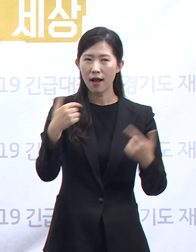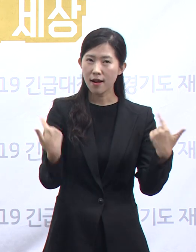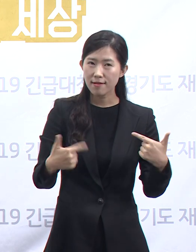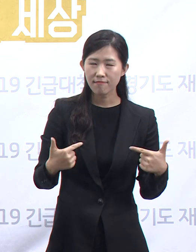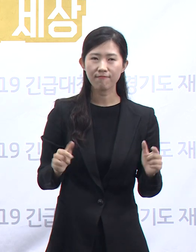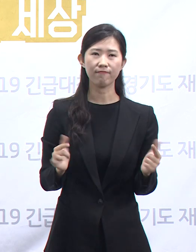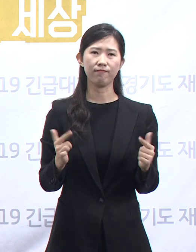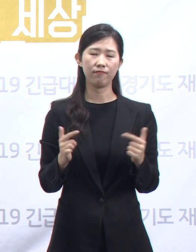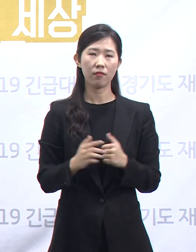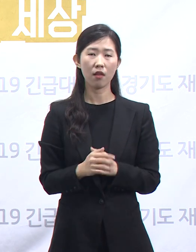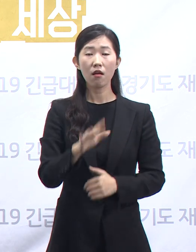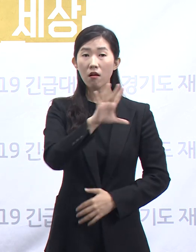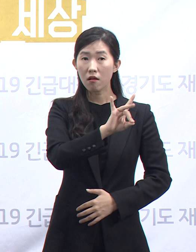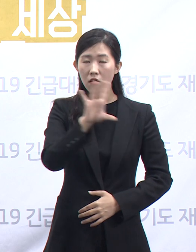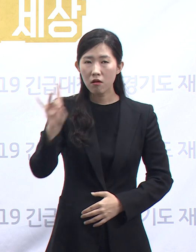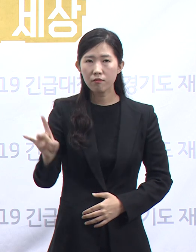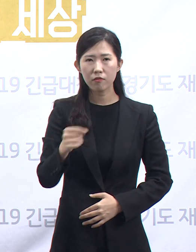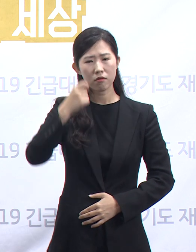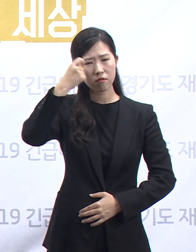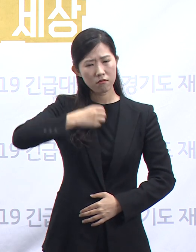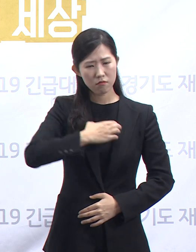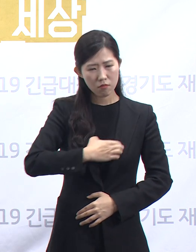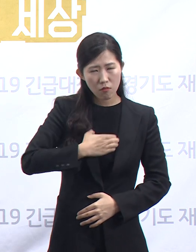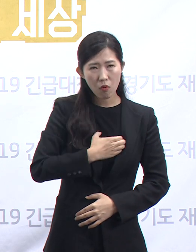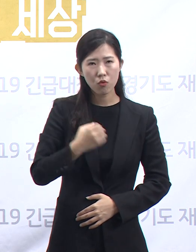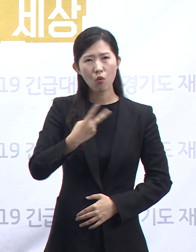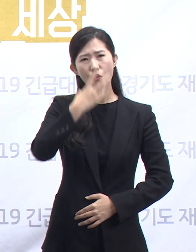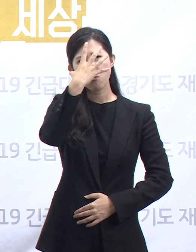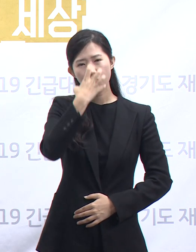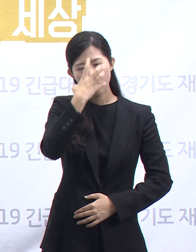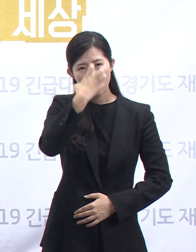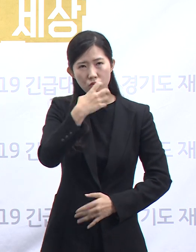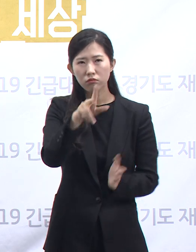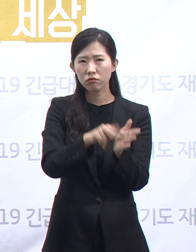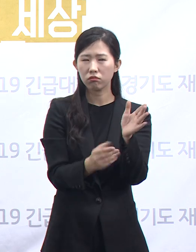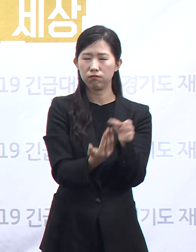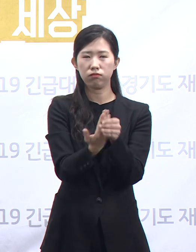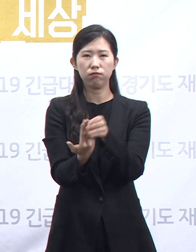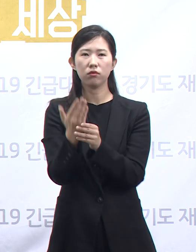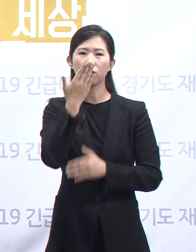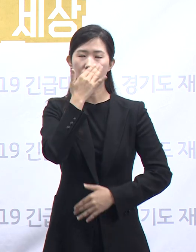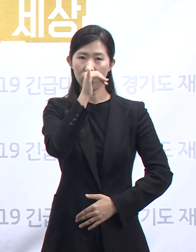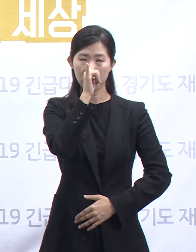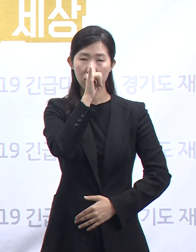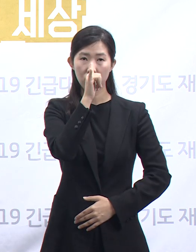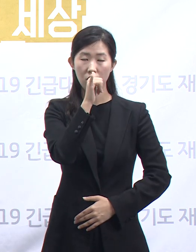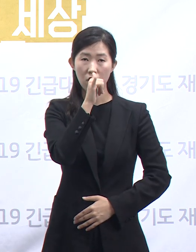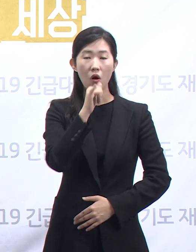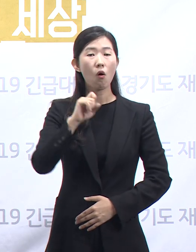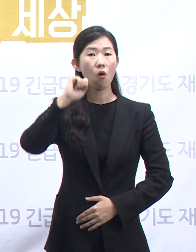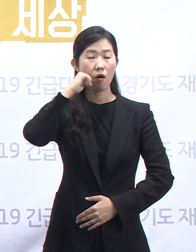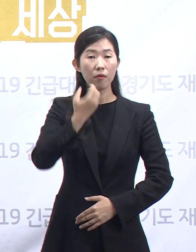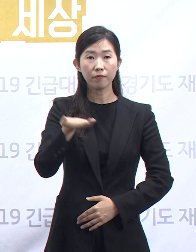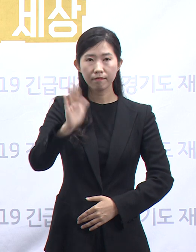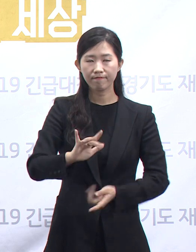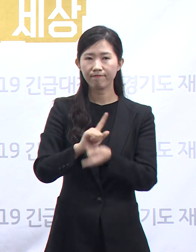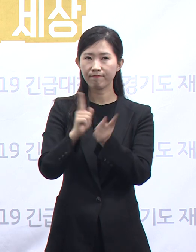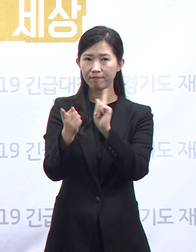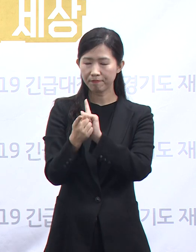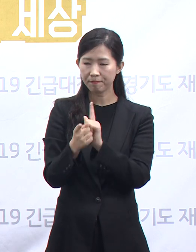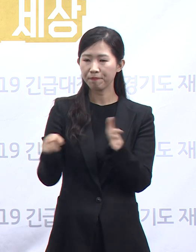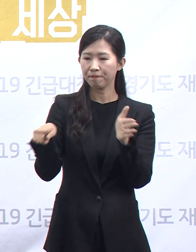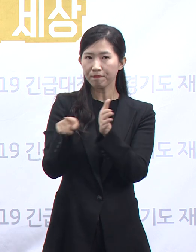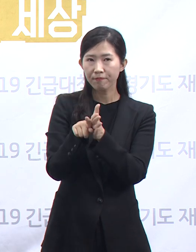강도 건너고 우울의 계곡도 거슬러야 할 것입니다. 쉽지 않은 일일 터이나 서로에 대한 믿음을 갖고 희망을